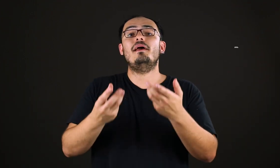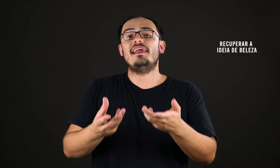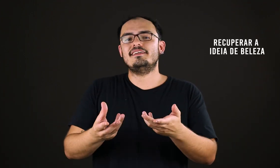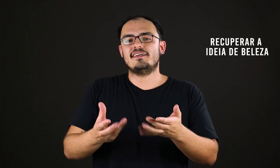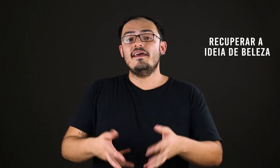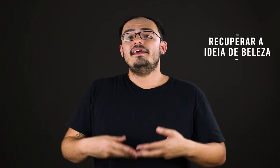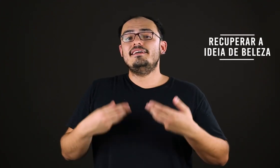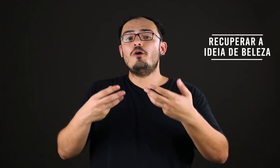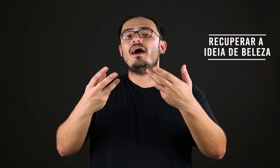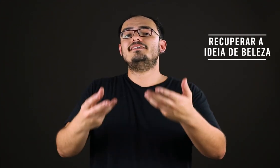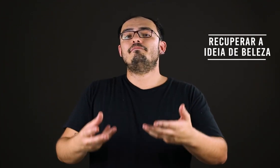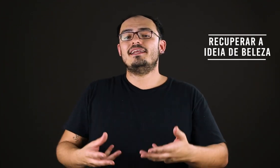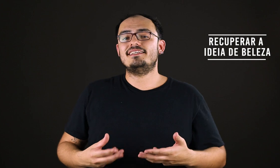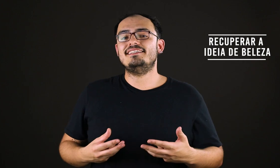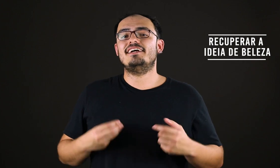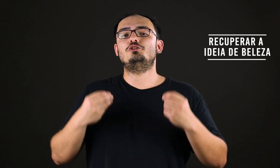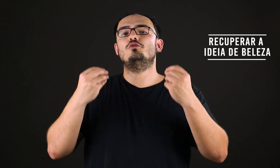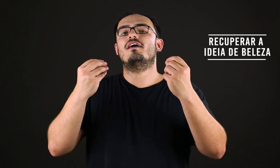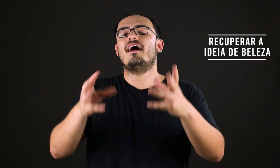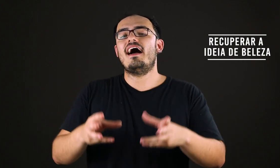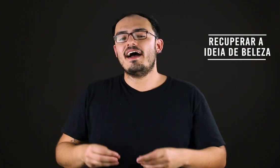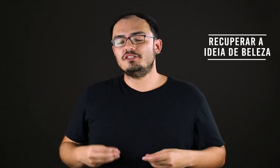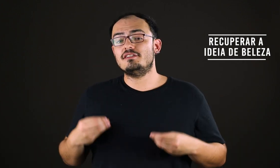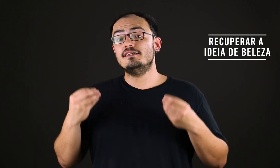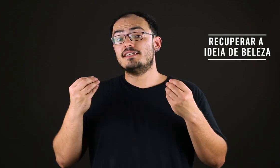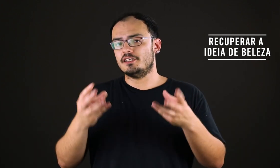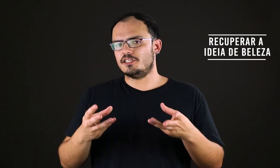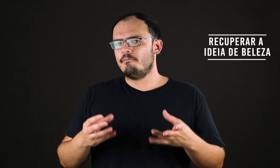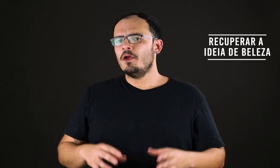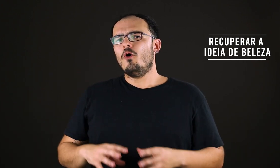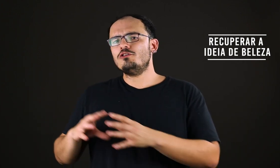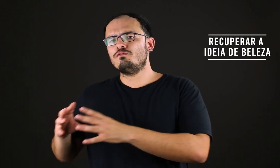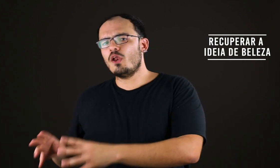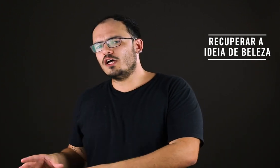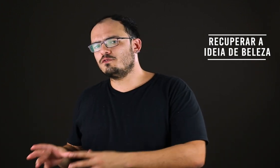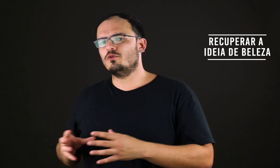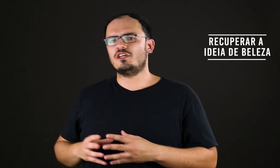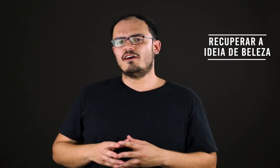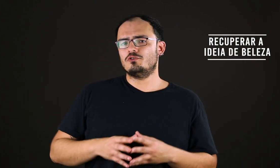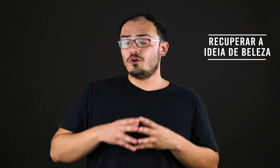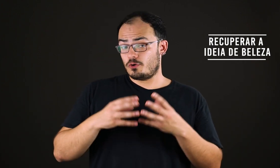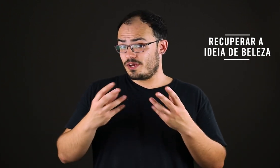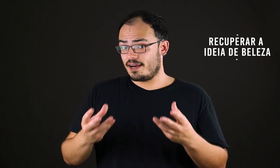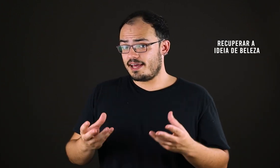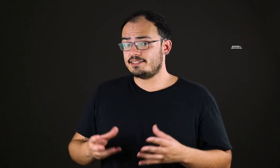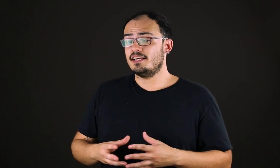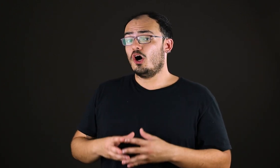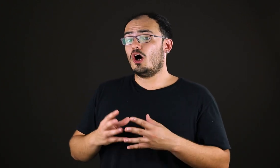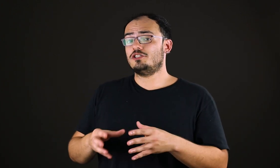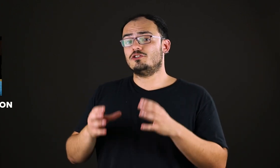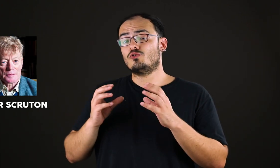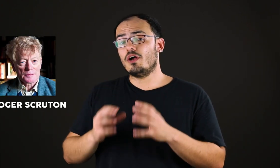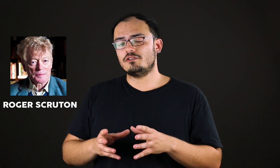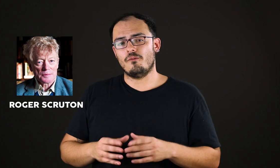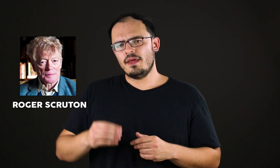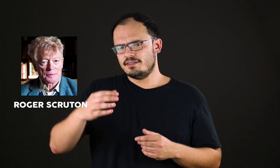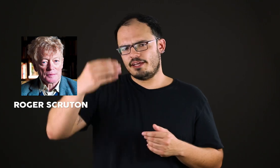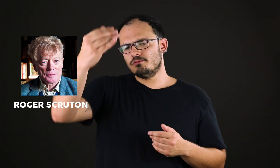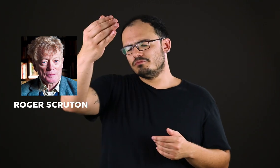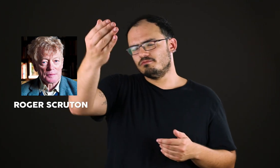beleza e não mais apenas a ideia de chocar, de transgredir. Outro filósofo conservador, o inglês Roger Scruton, tem um